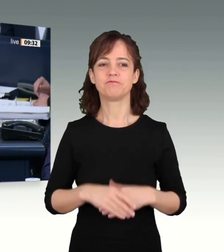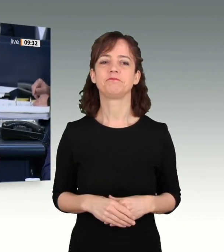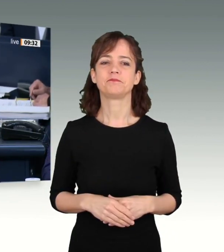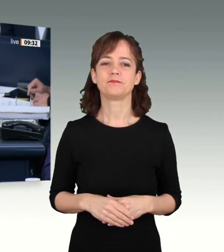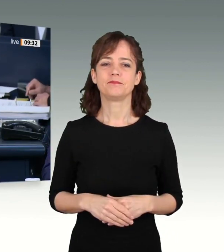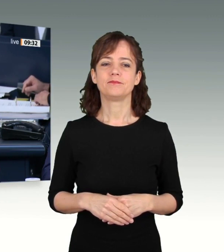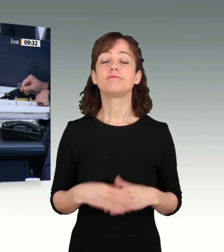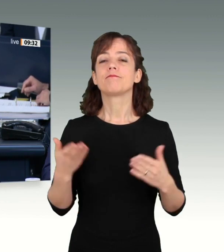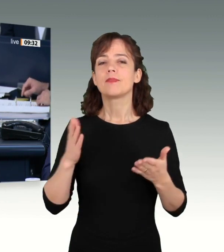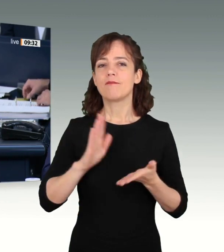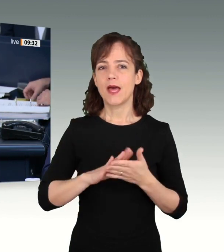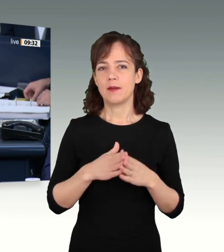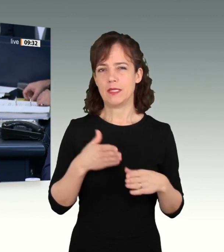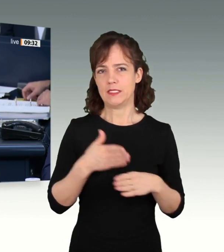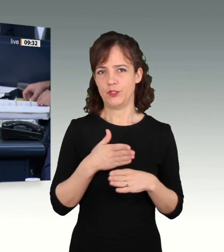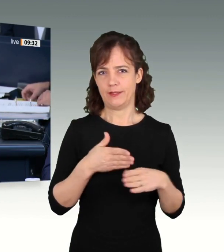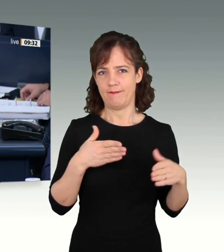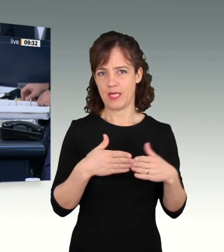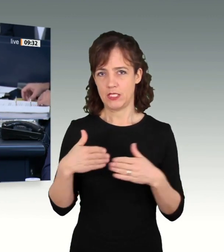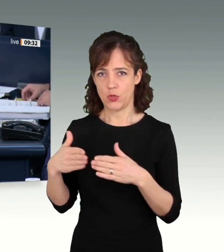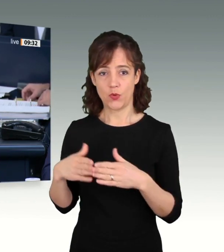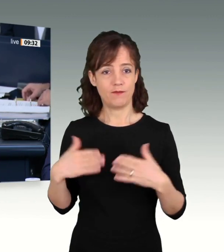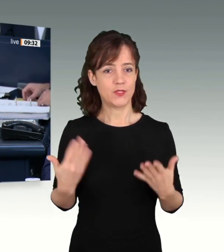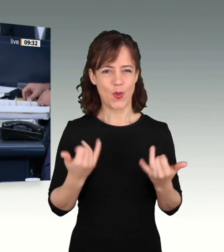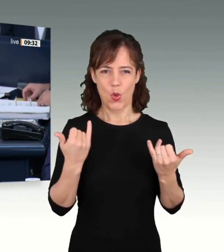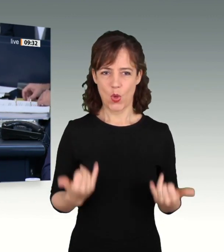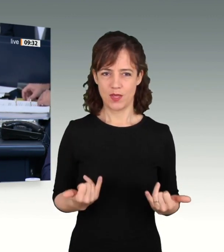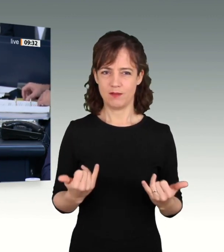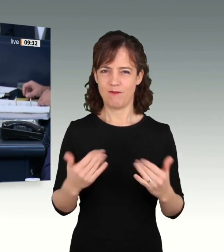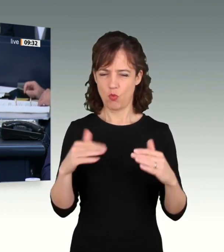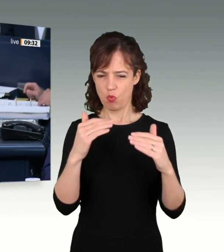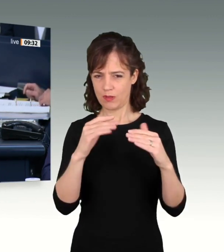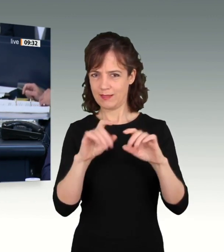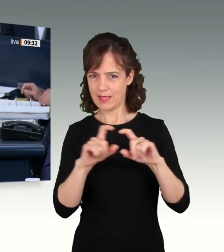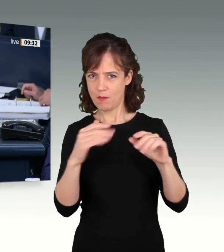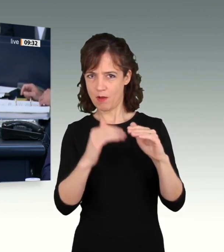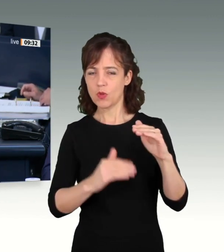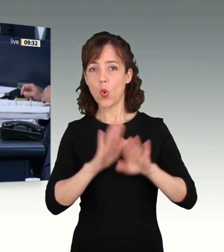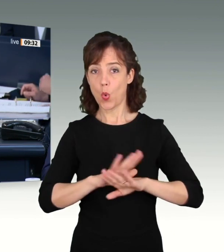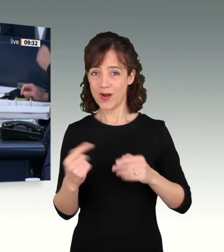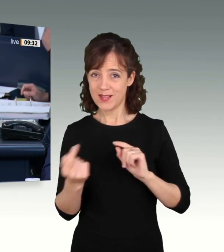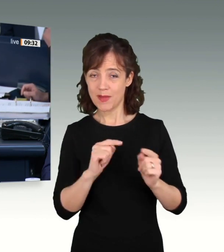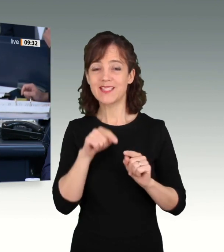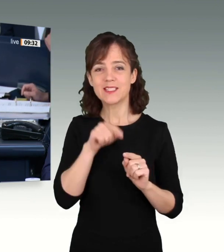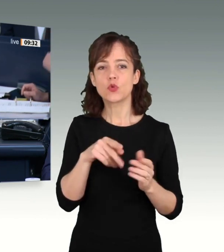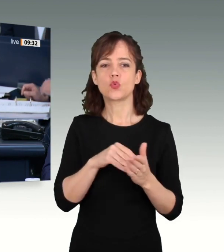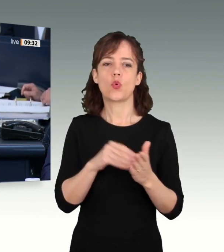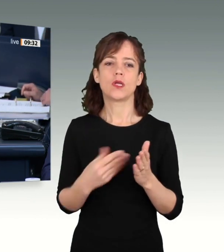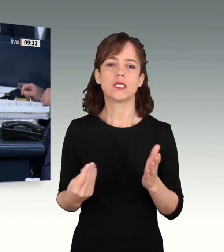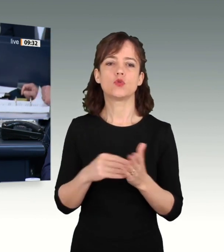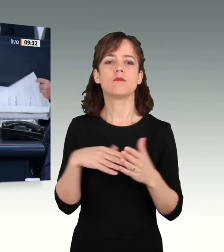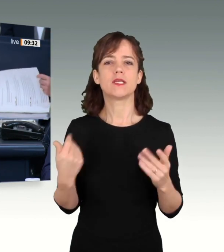Interfraktionell ist vereinbart worden, heute bei den ohne Debattenpunkten noch die Sammelübersichten zu